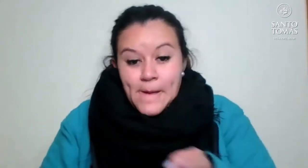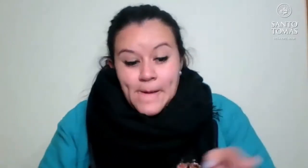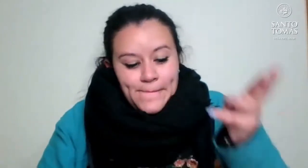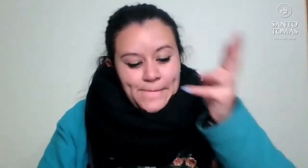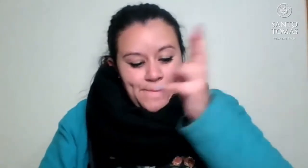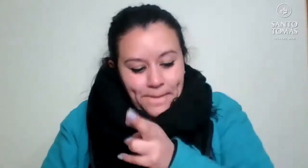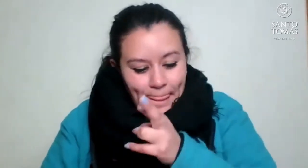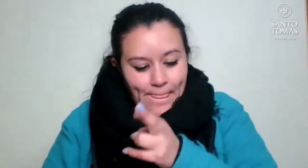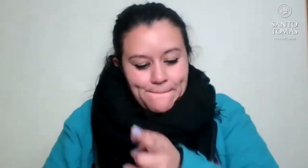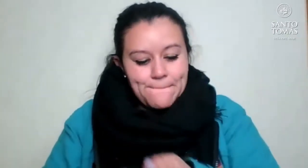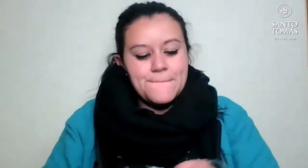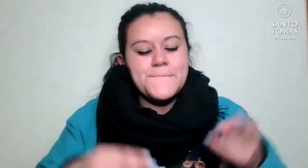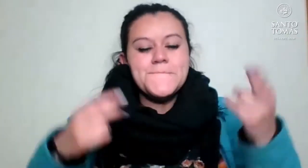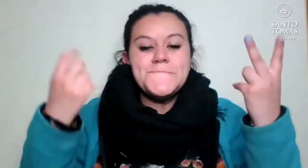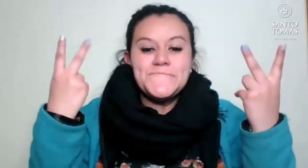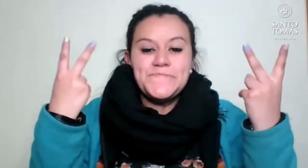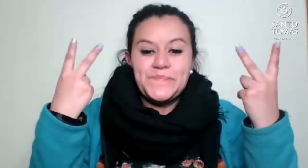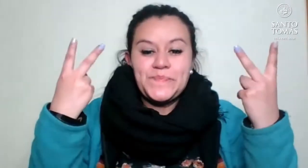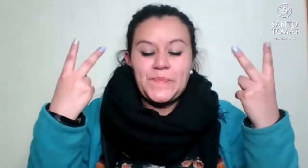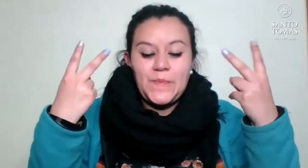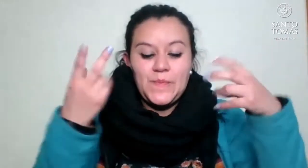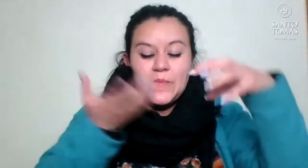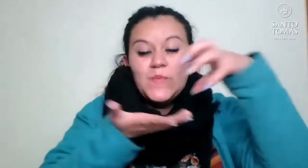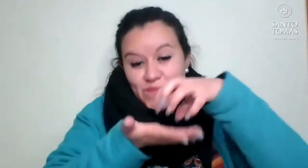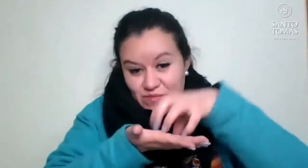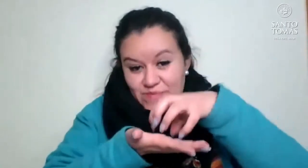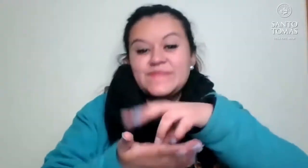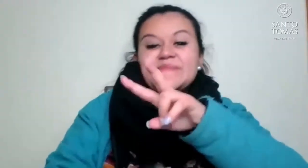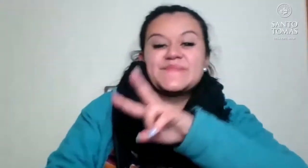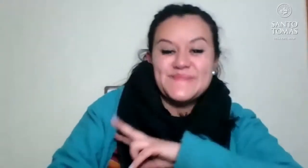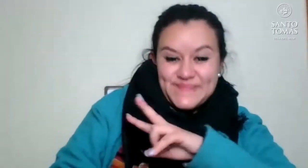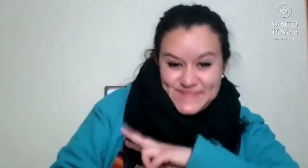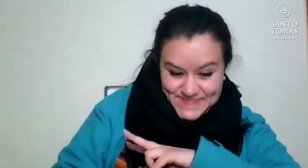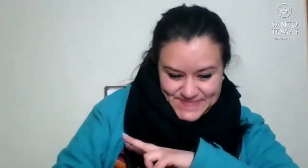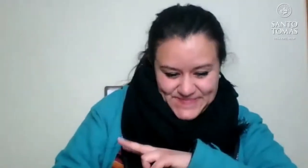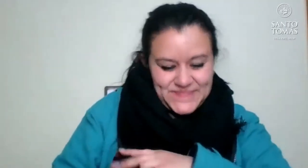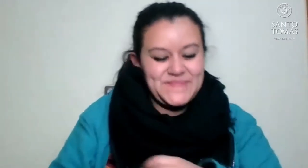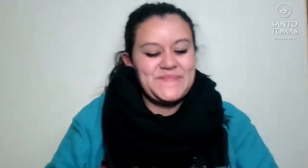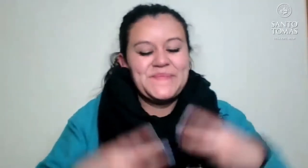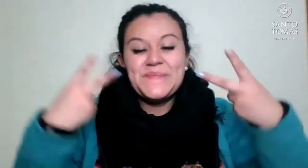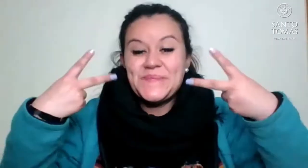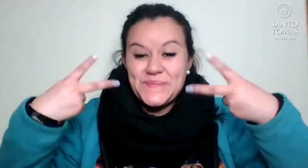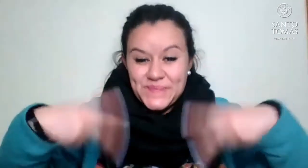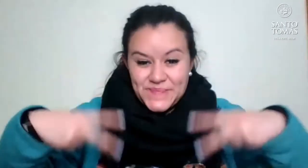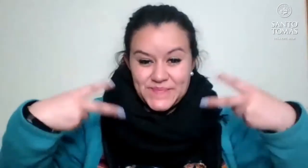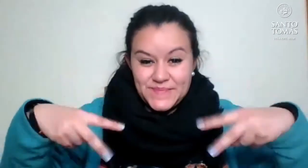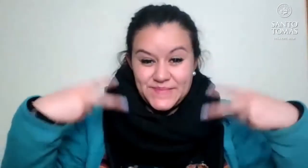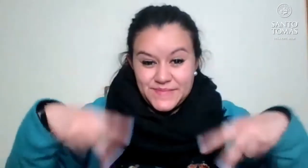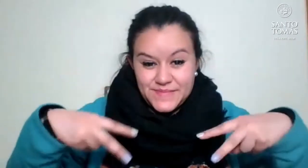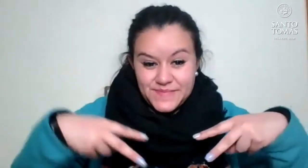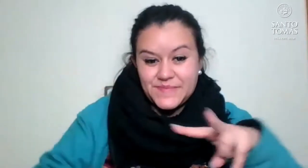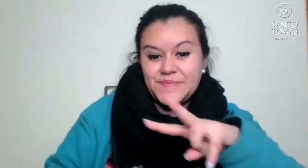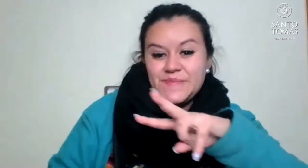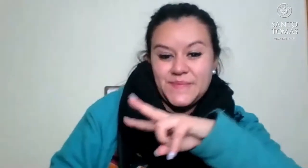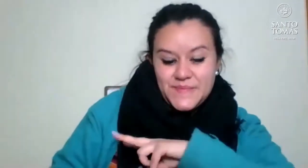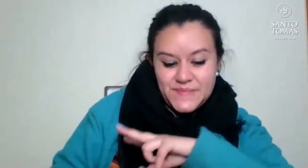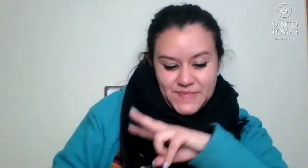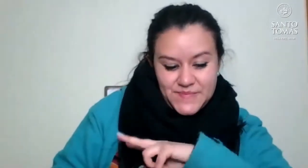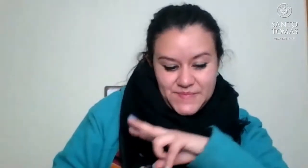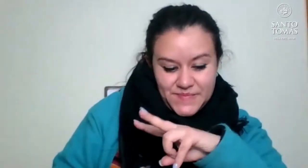Bien. Repasemos, entonces. Ciudades de Valparaíso. Tenemos la ciudad de Viña del Mar.